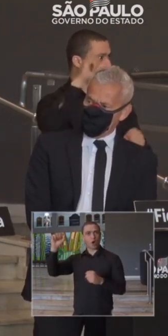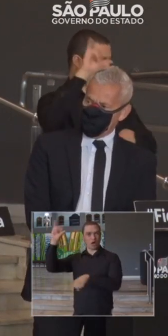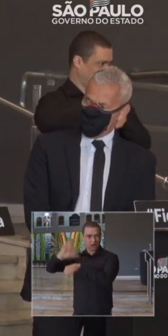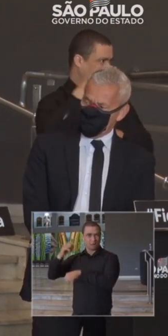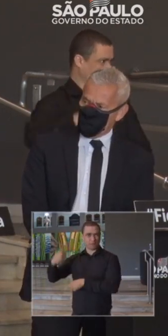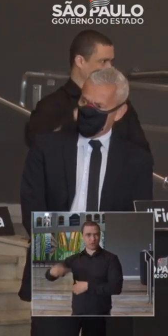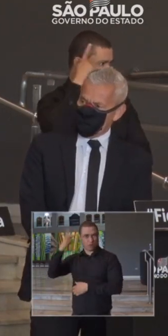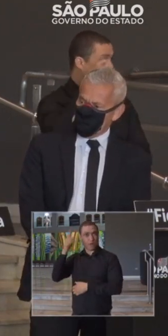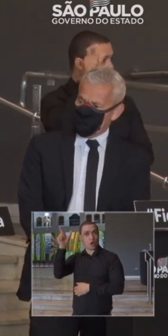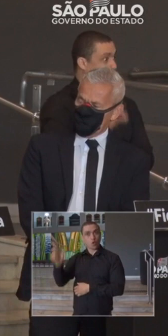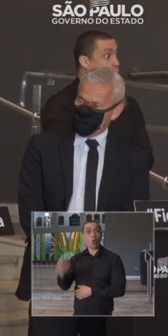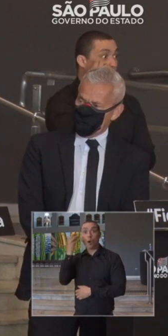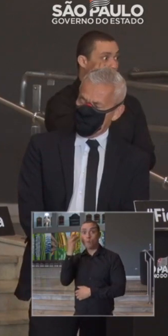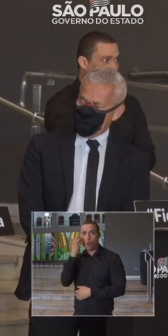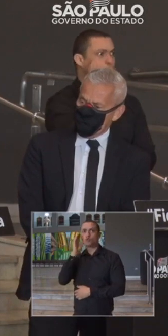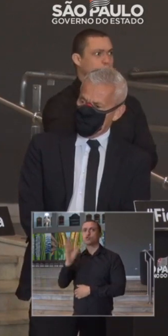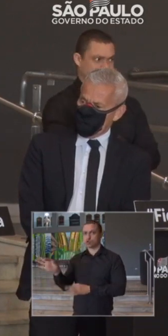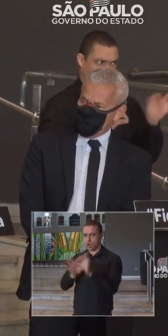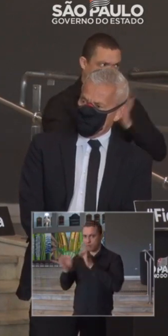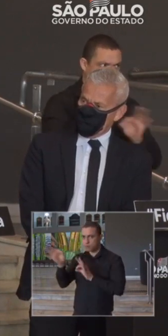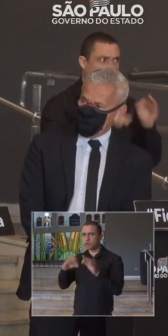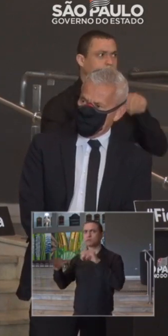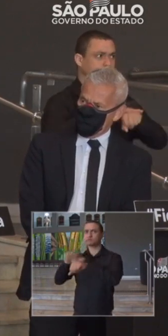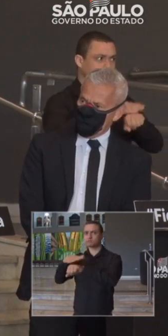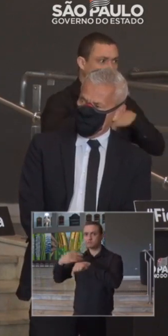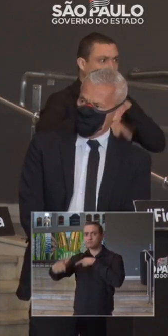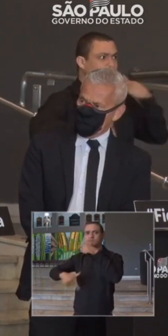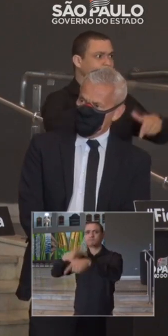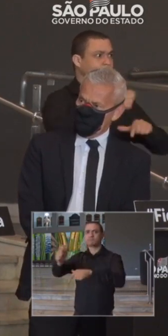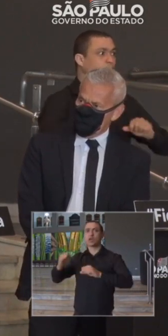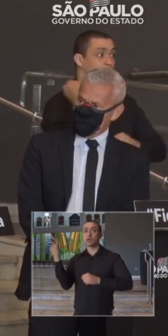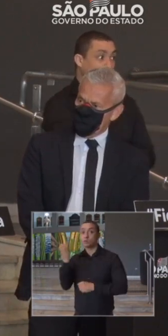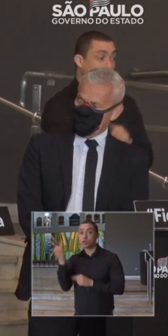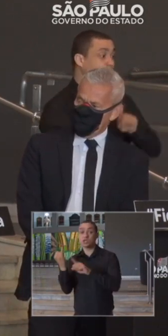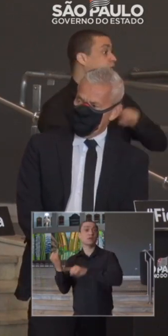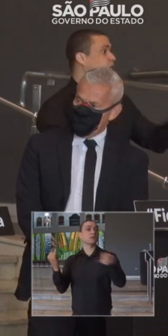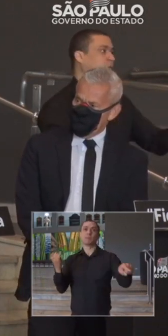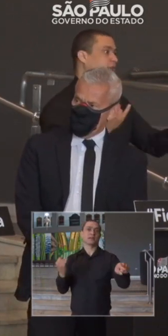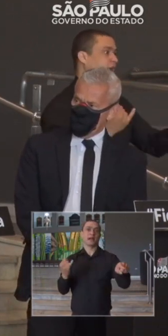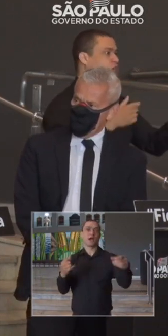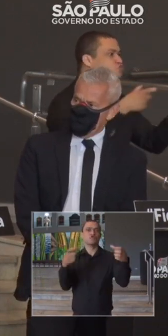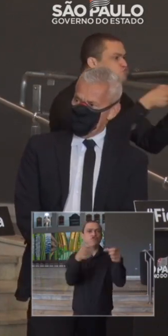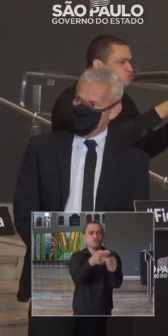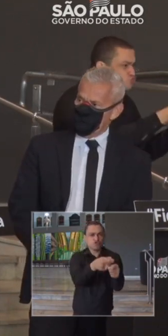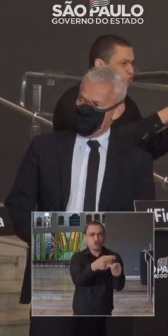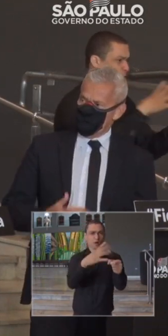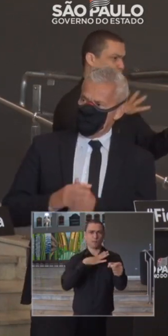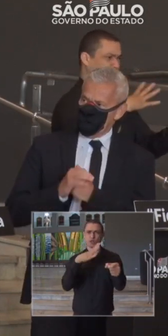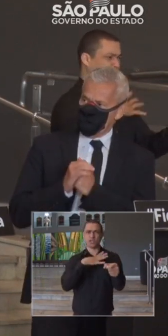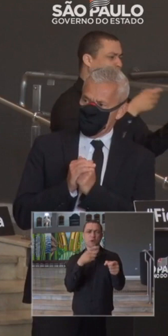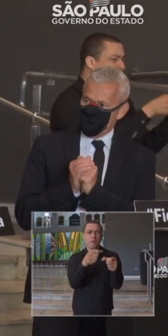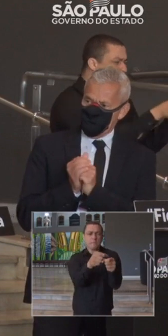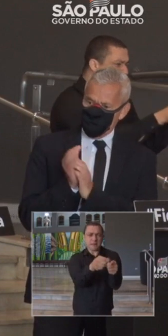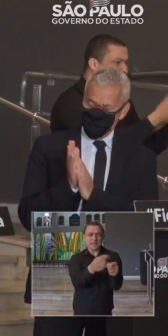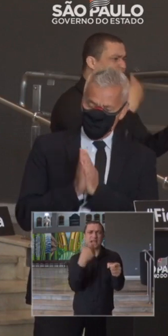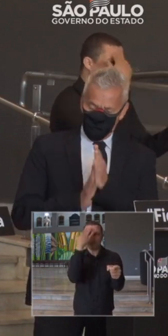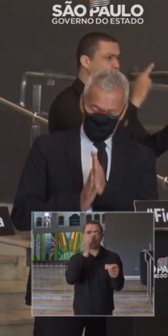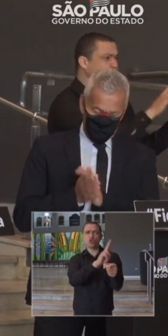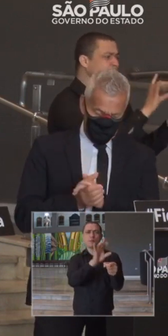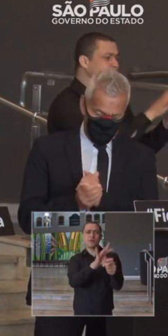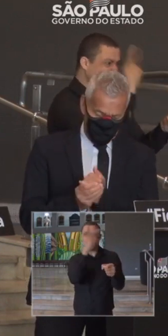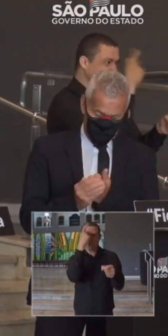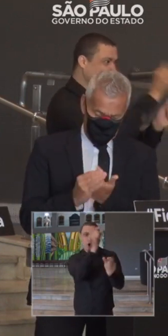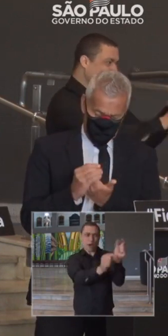Paulo, que é o prefeito Bruno Covas, com essa ação fundamental feita, até o prefeito do pequeno município, que sabe pelo nome cada